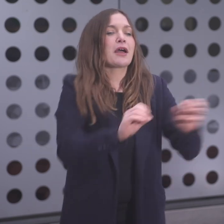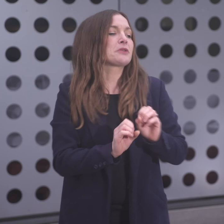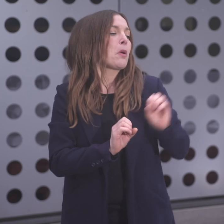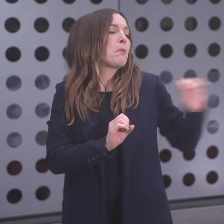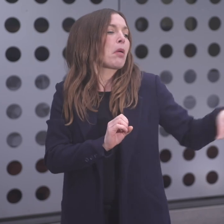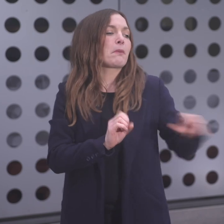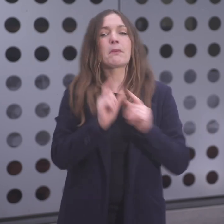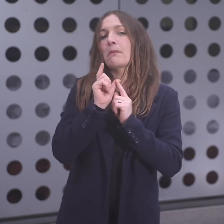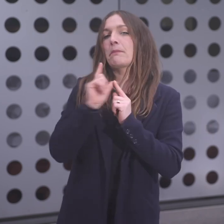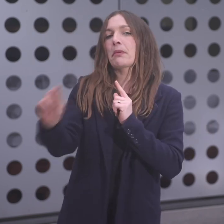werden.